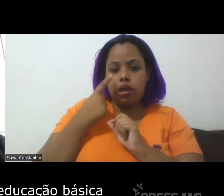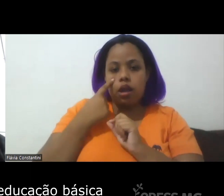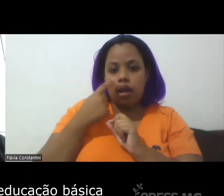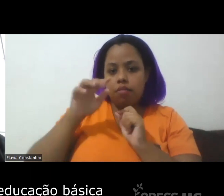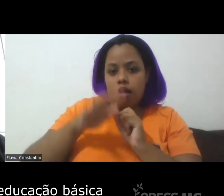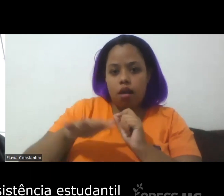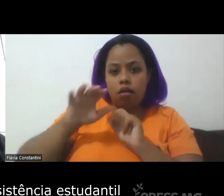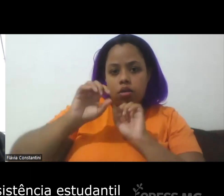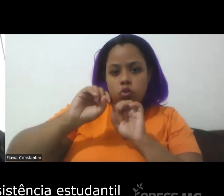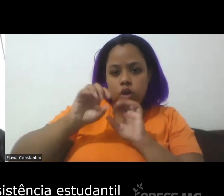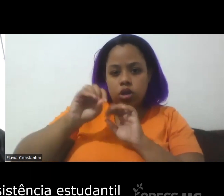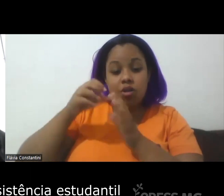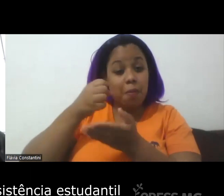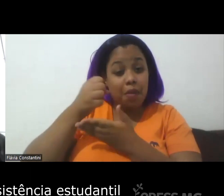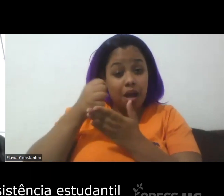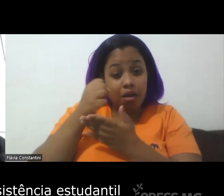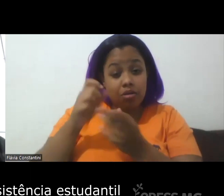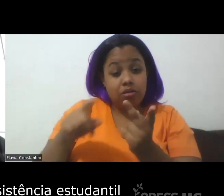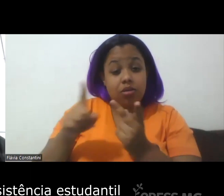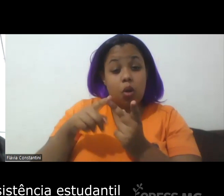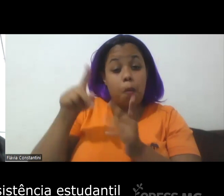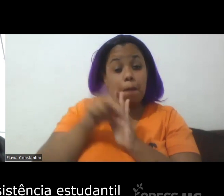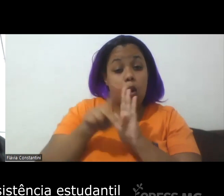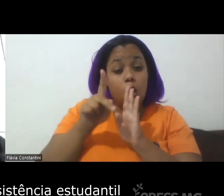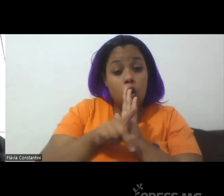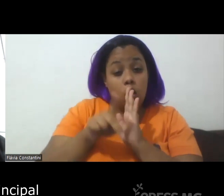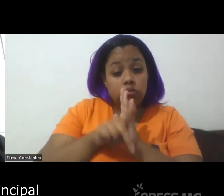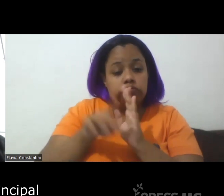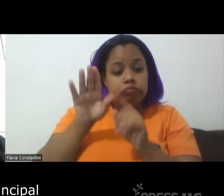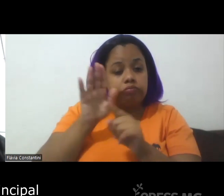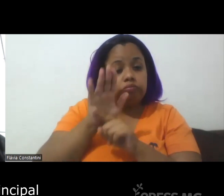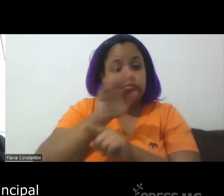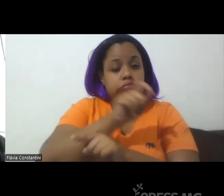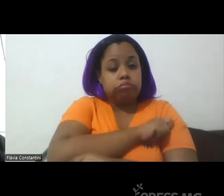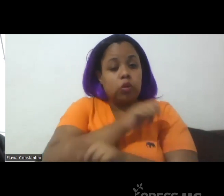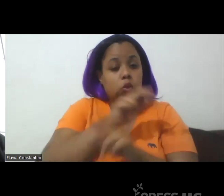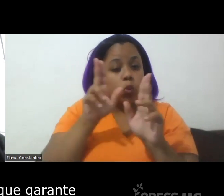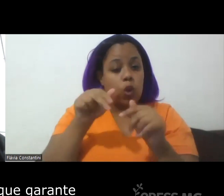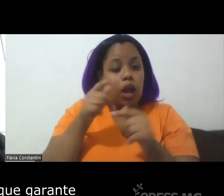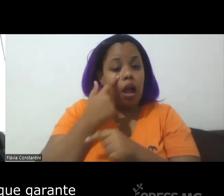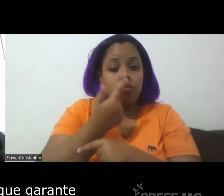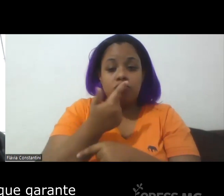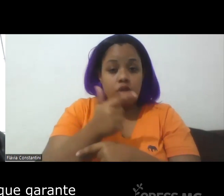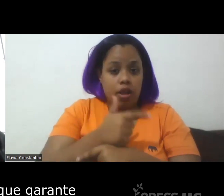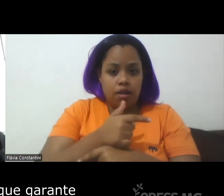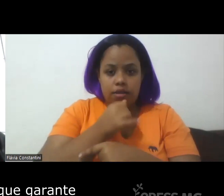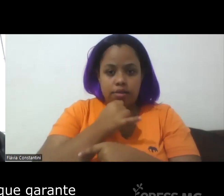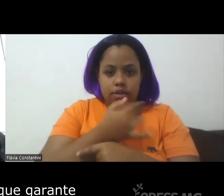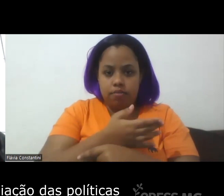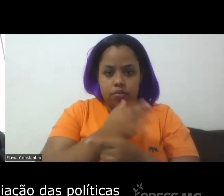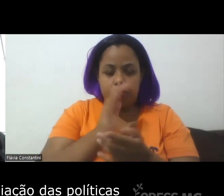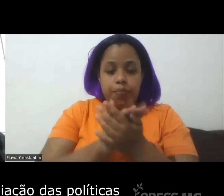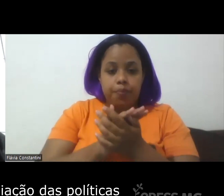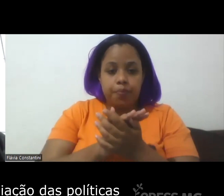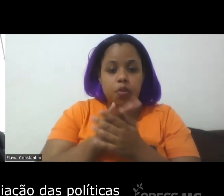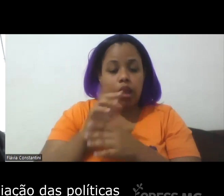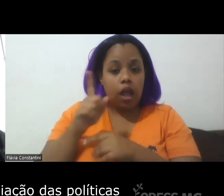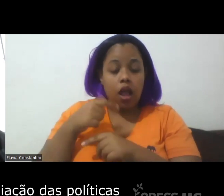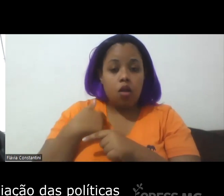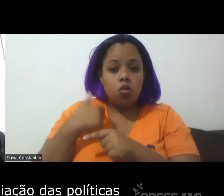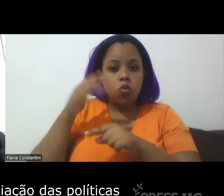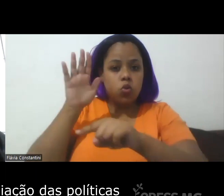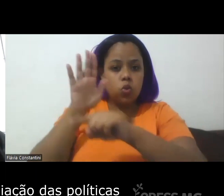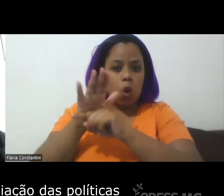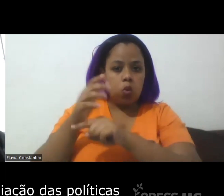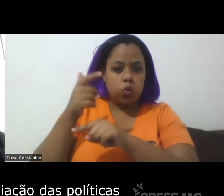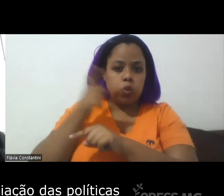da educação básica, programas de assistência estudantil, a principal interface que garante o acesso é a